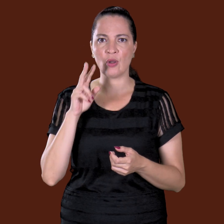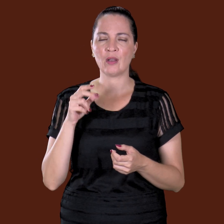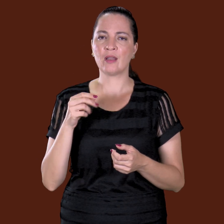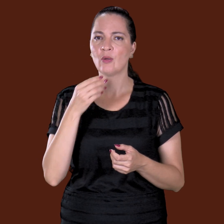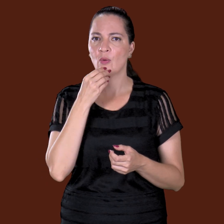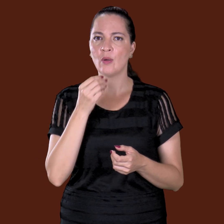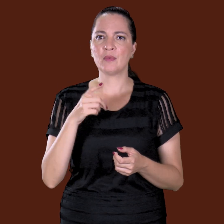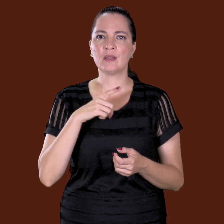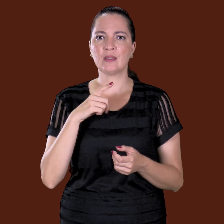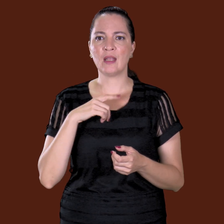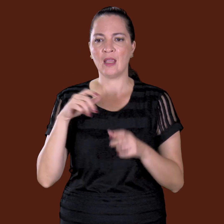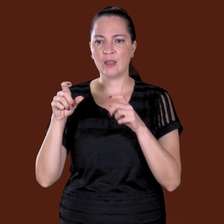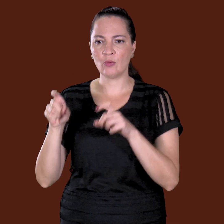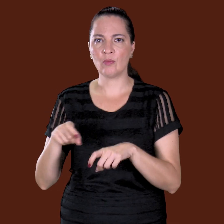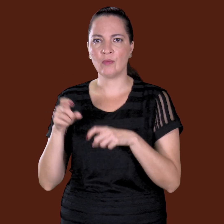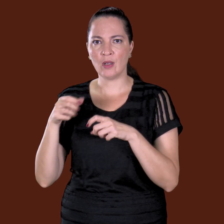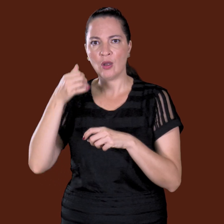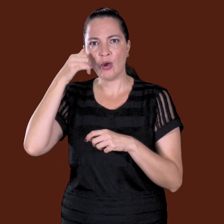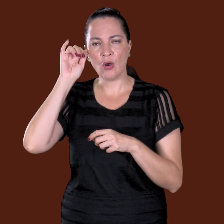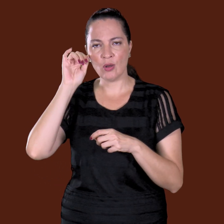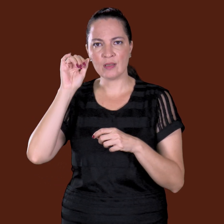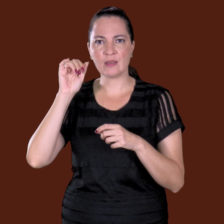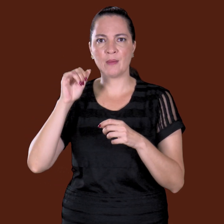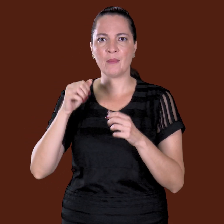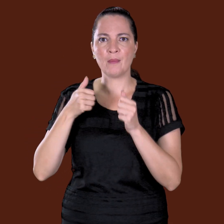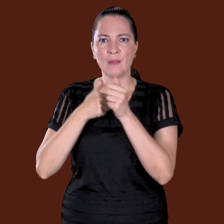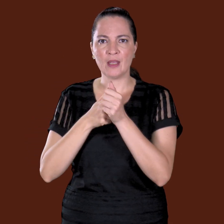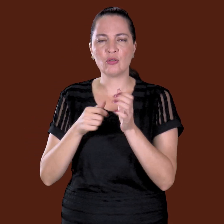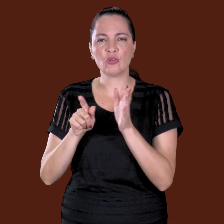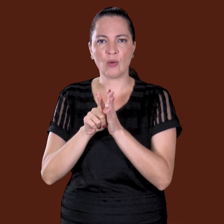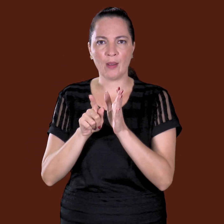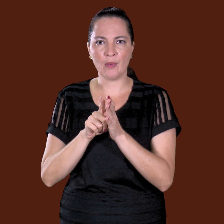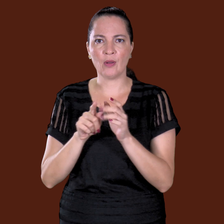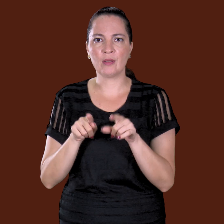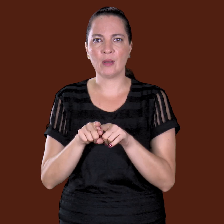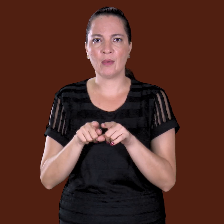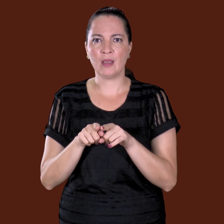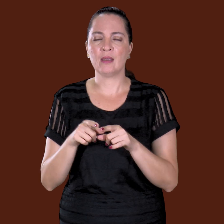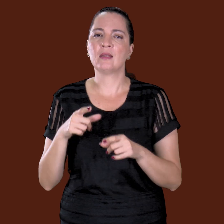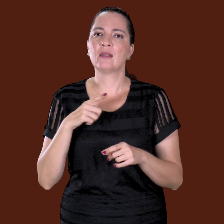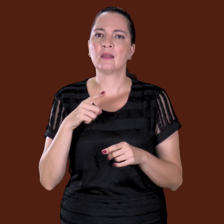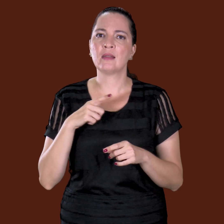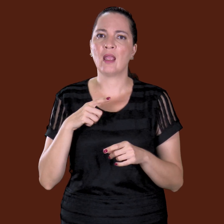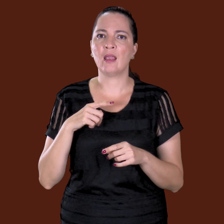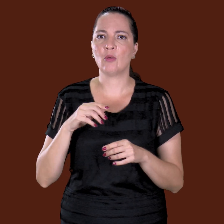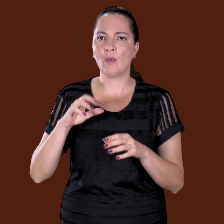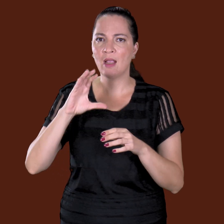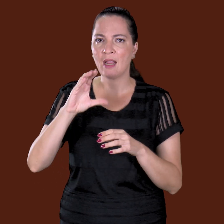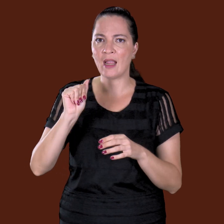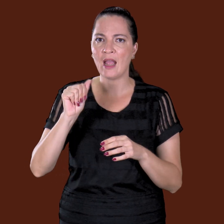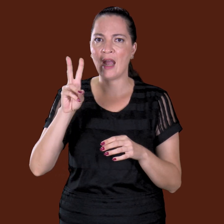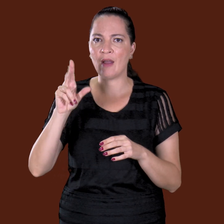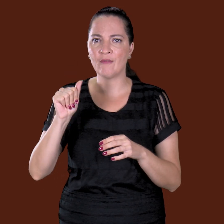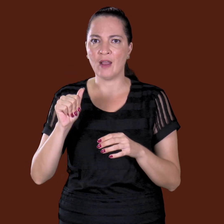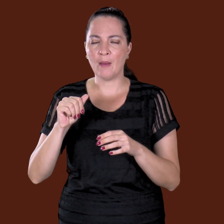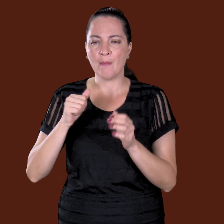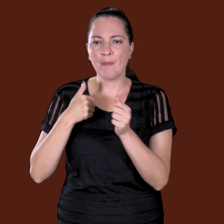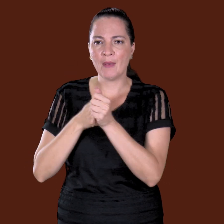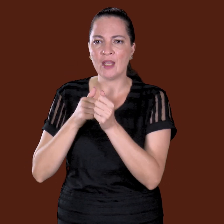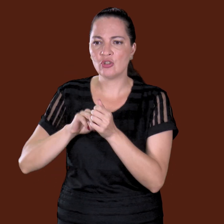Guapó. Fizeram uma cava num morro, o que é cava? Chego no pé do morro e cava assim, ó. Aí